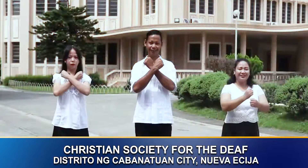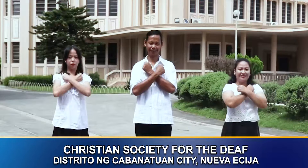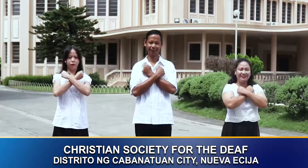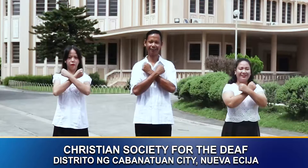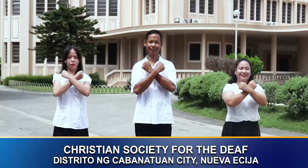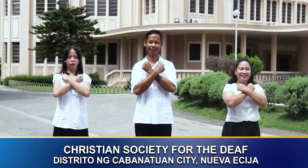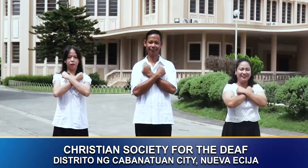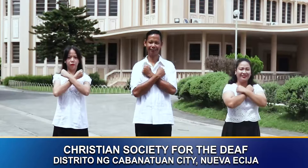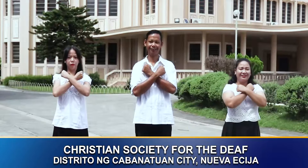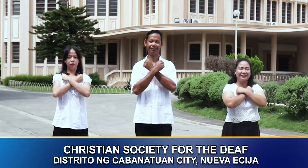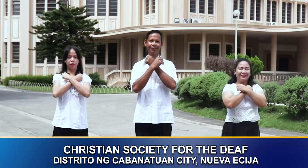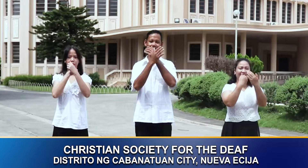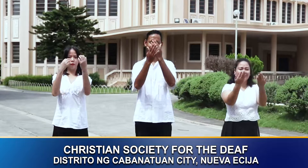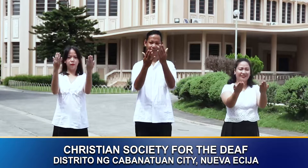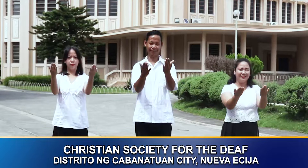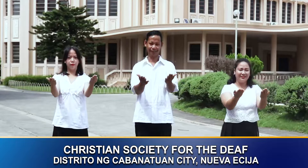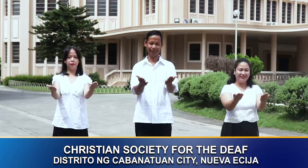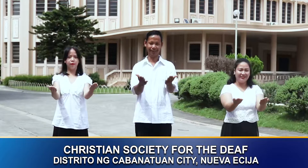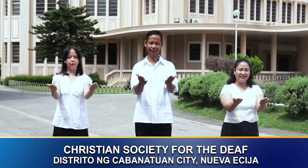Mahal na mahal po namin kayo!